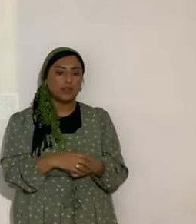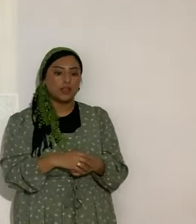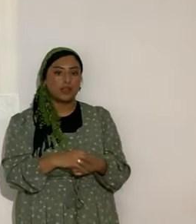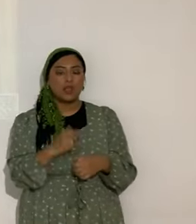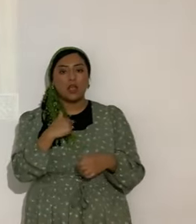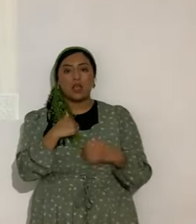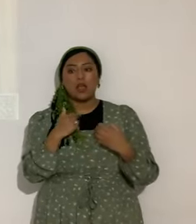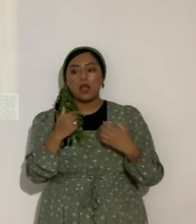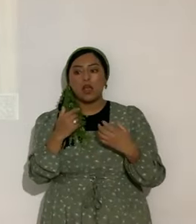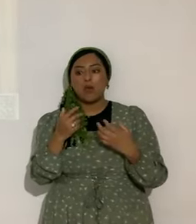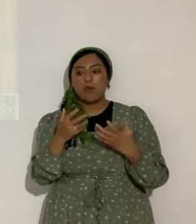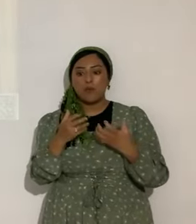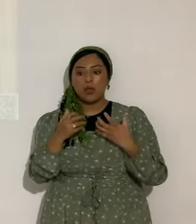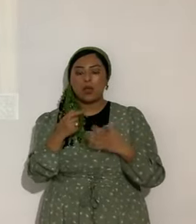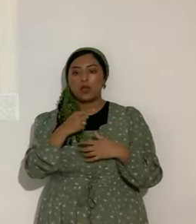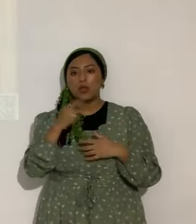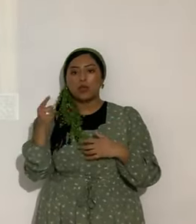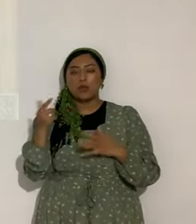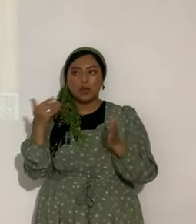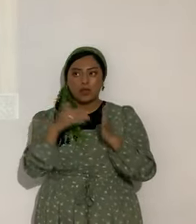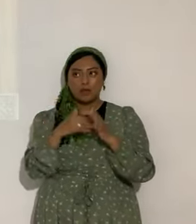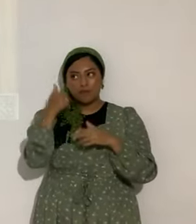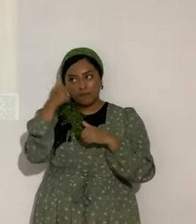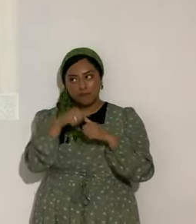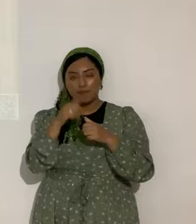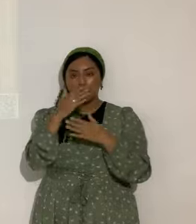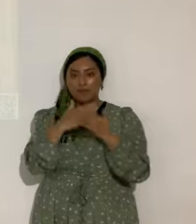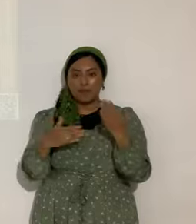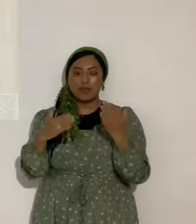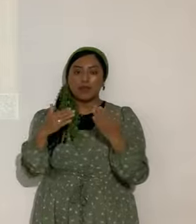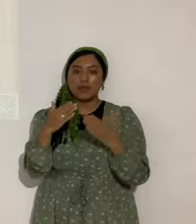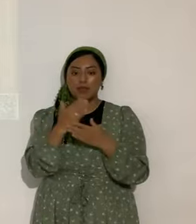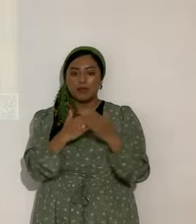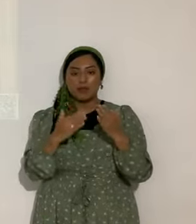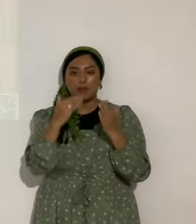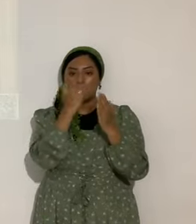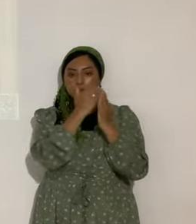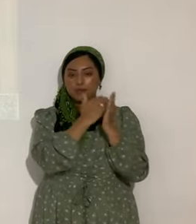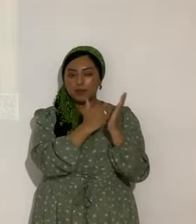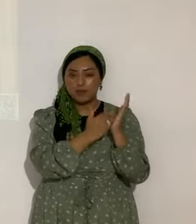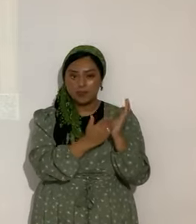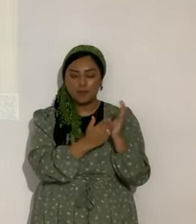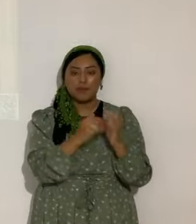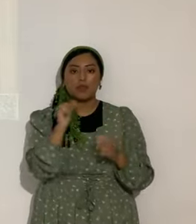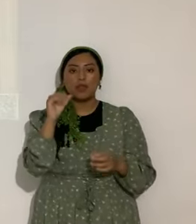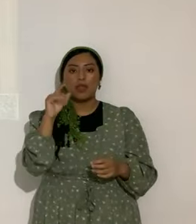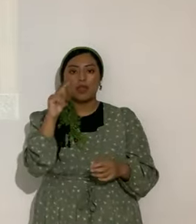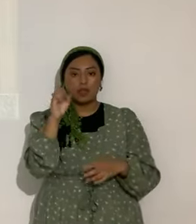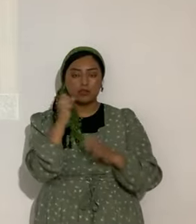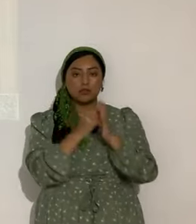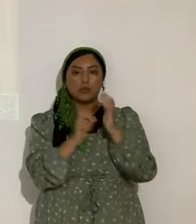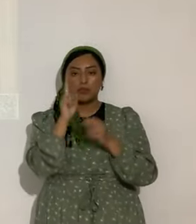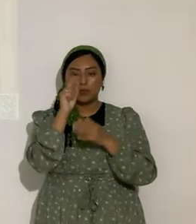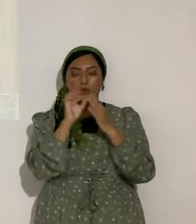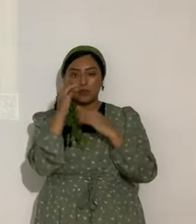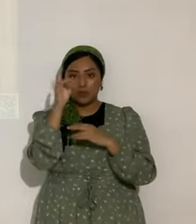gustaría que recapituláramos solamente algunos puntos. Hechos 1.18 Y recibiréis poder.